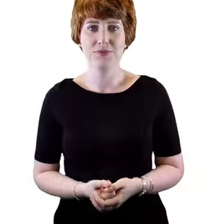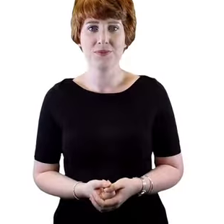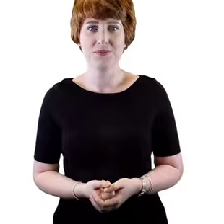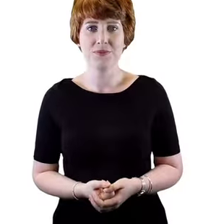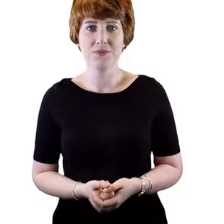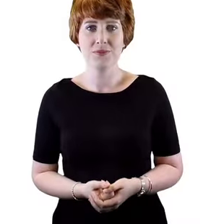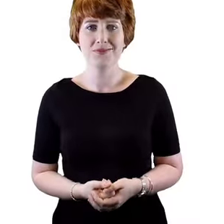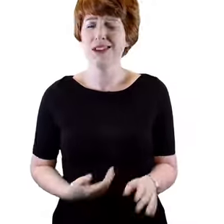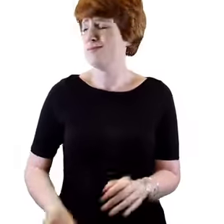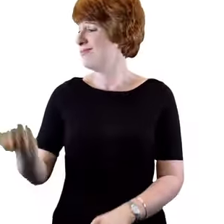Ychydig.